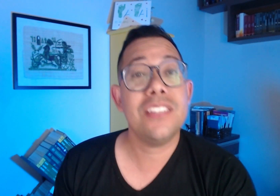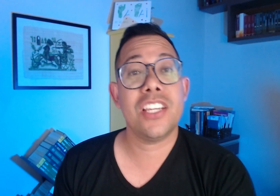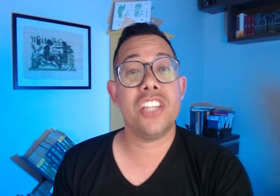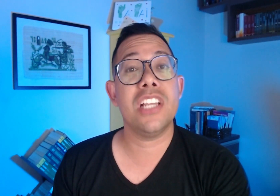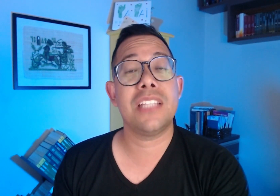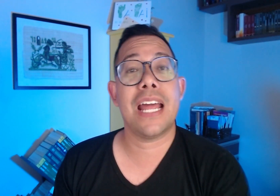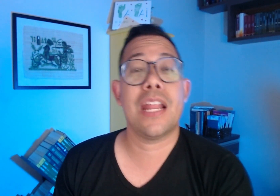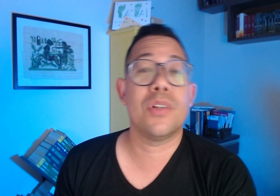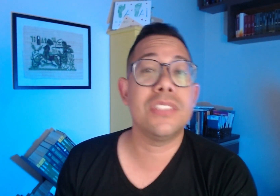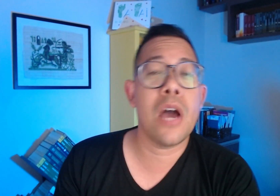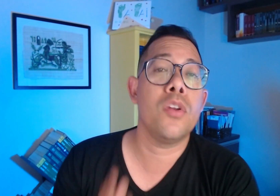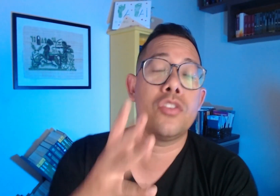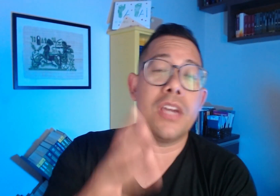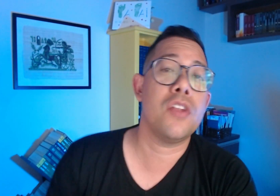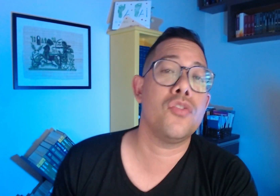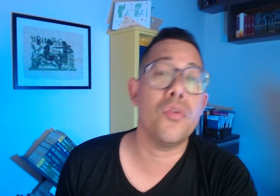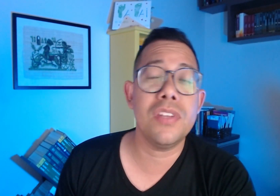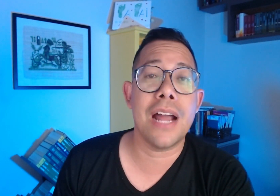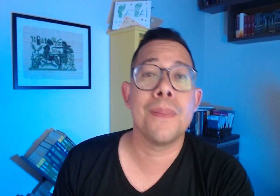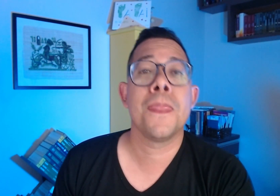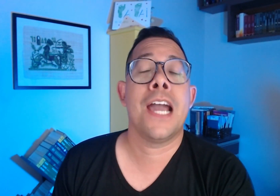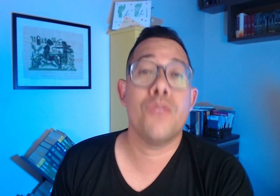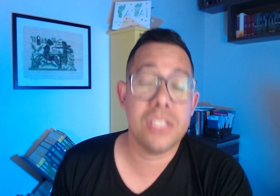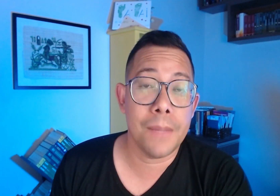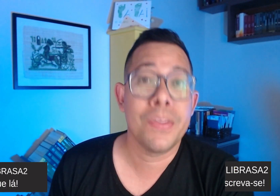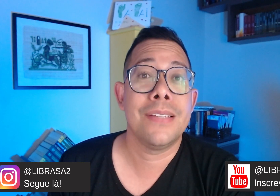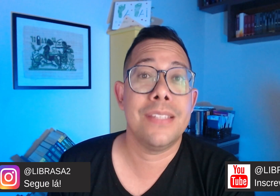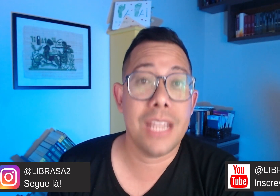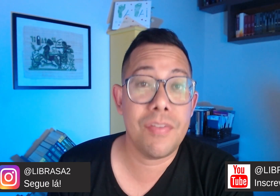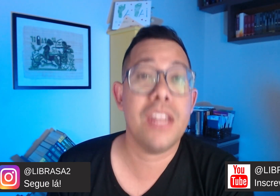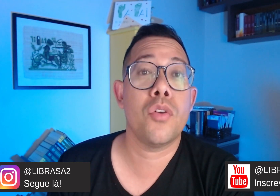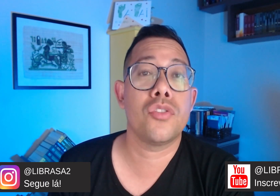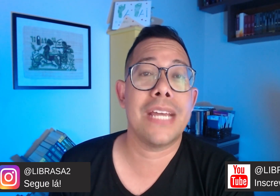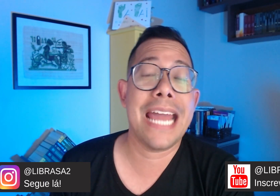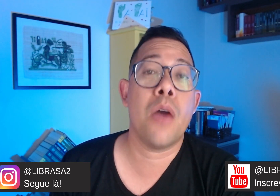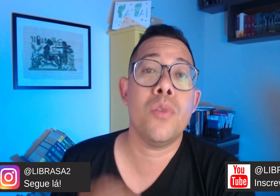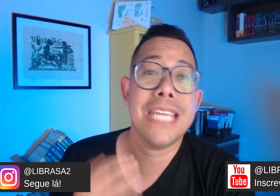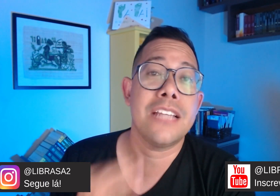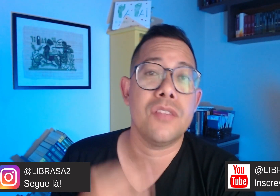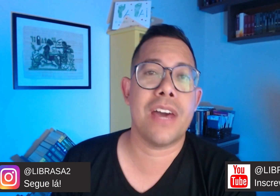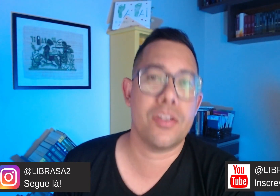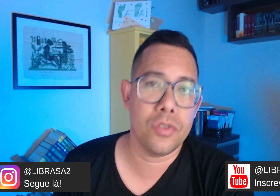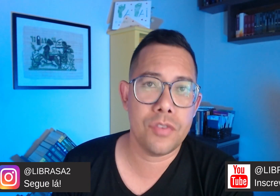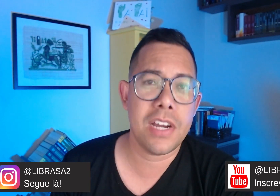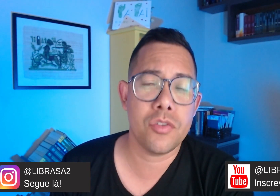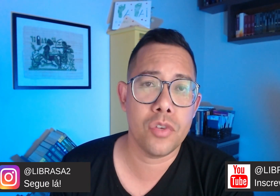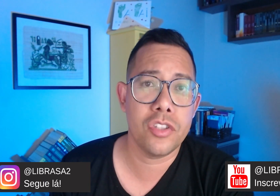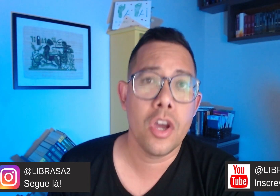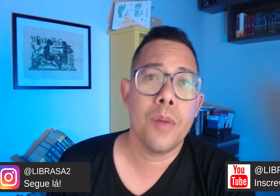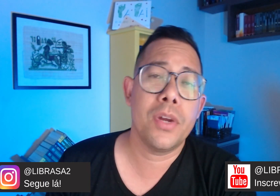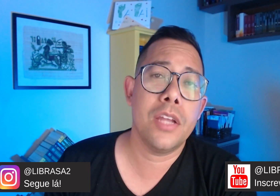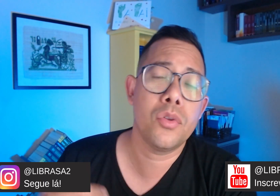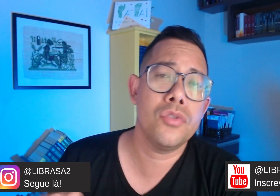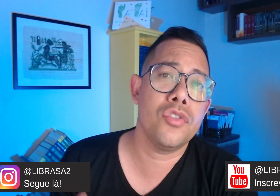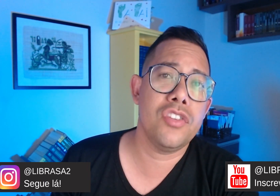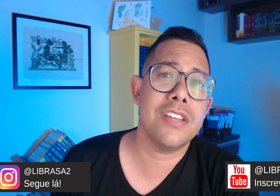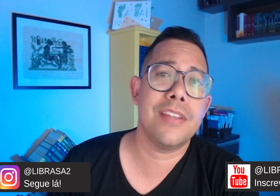de a gente entrar na nossa aula, eu só quero te convidar a você se inscrever em nosso canal e ativar as notificações, porque todos os dias temos